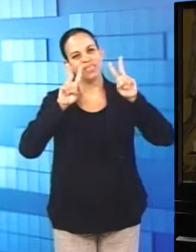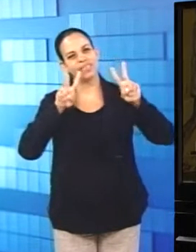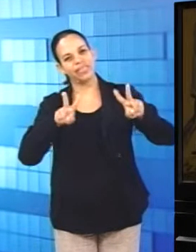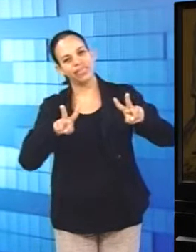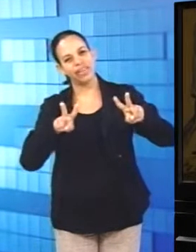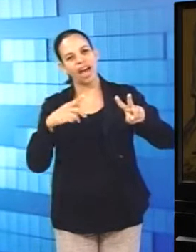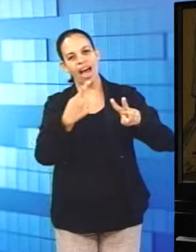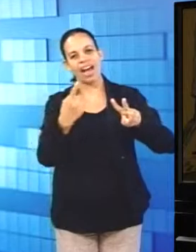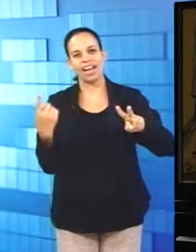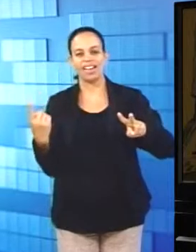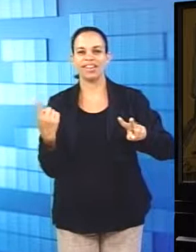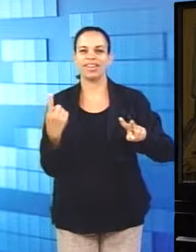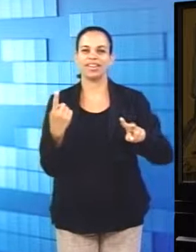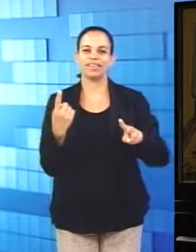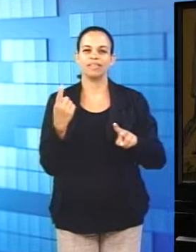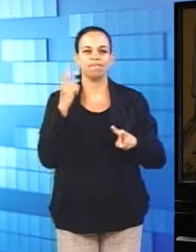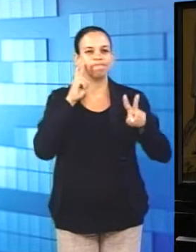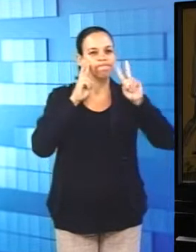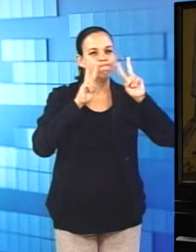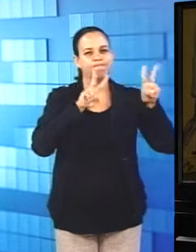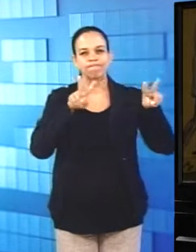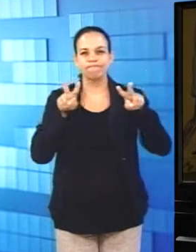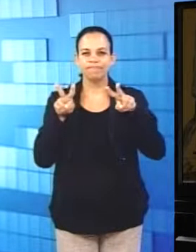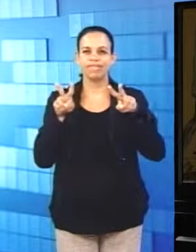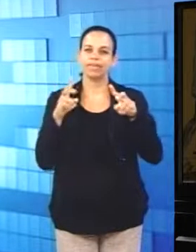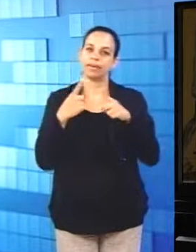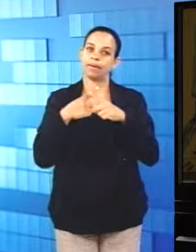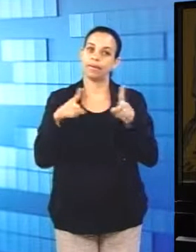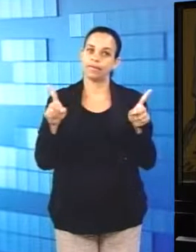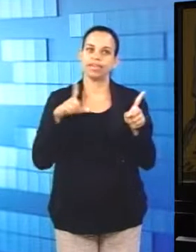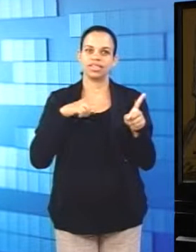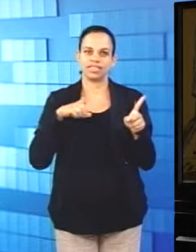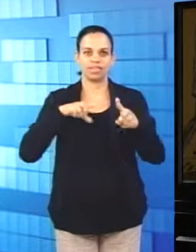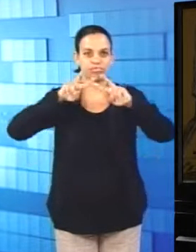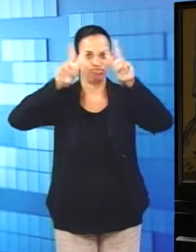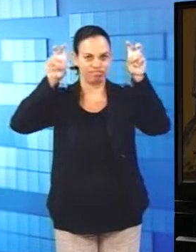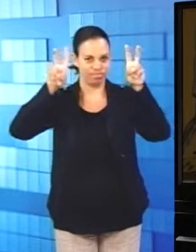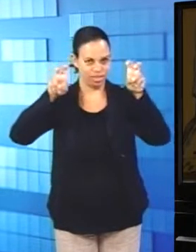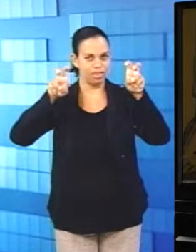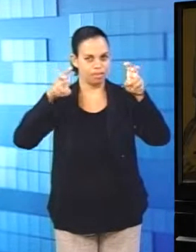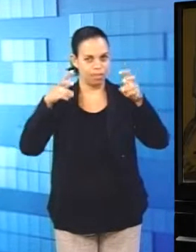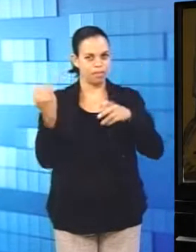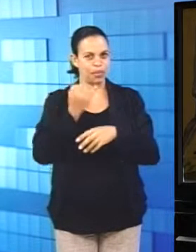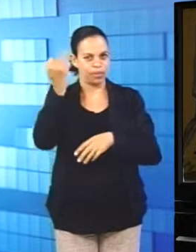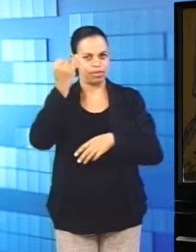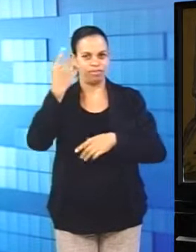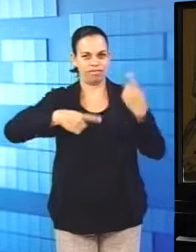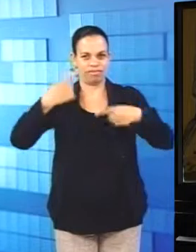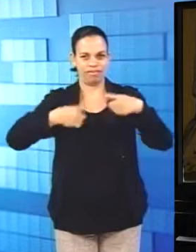espectadores, mas a gente está colocando o assunto em questão.